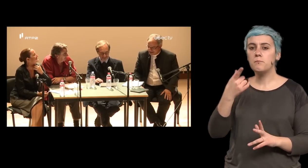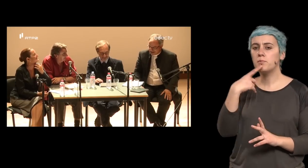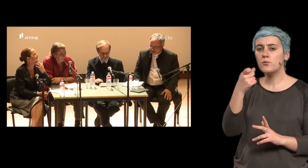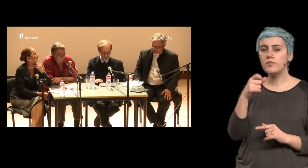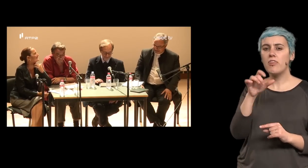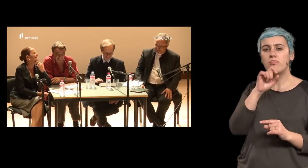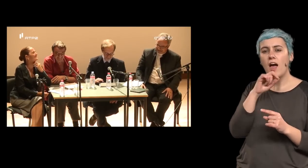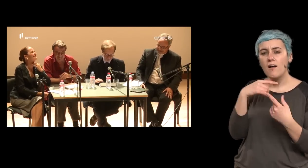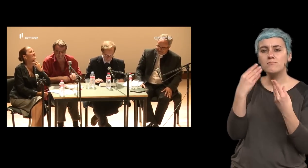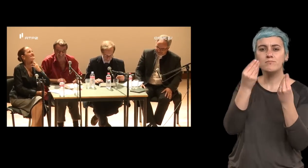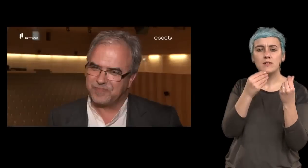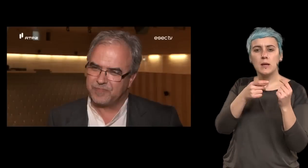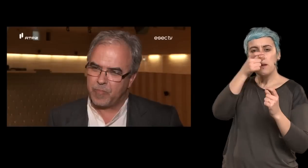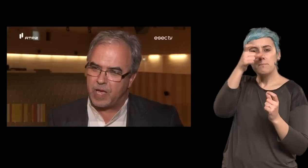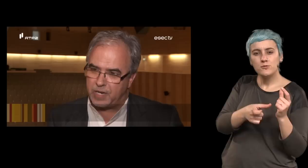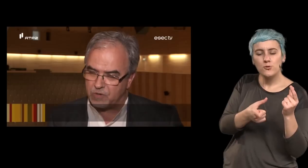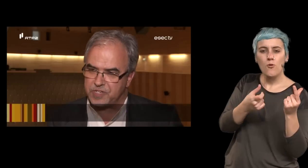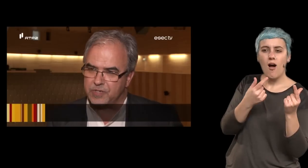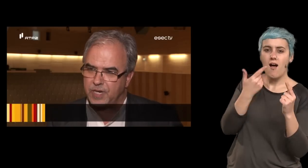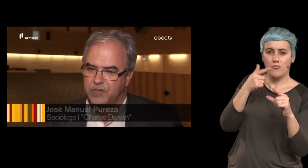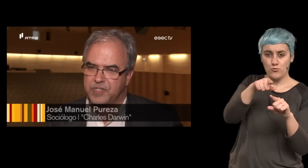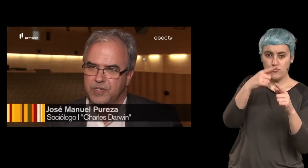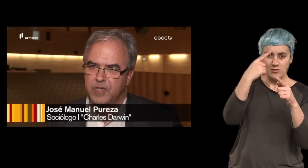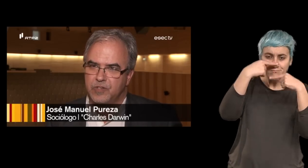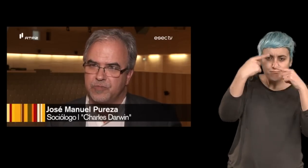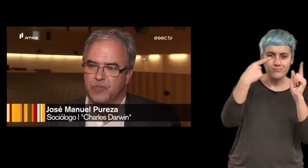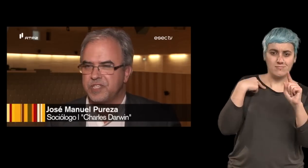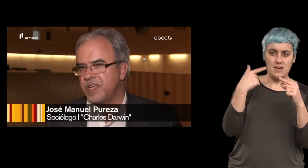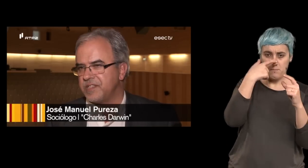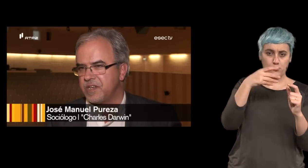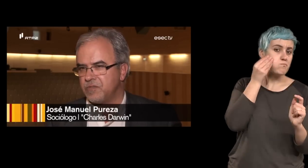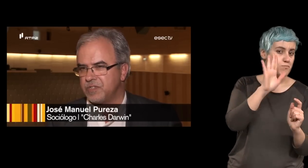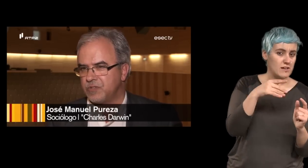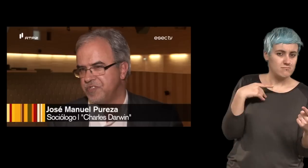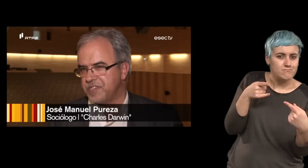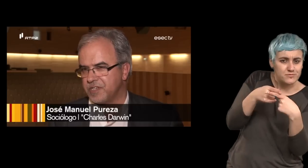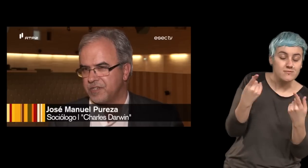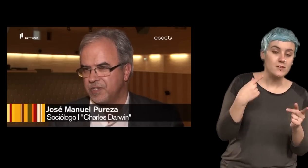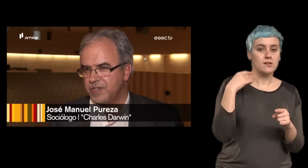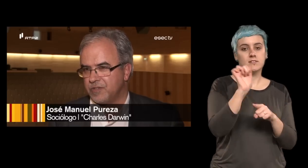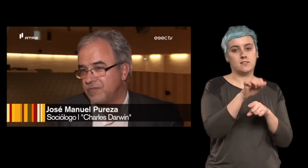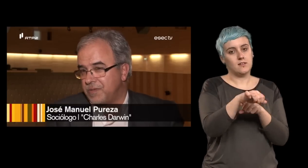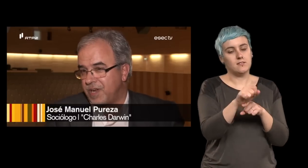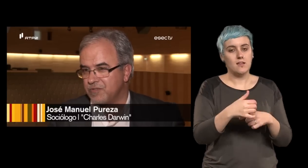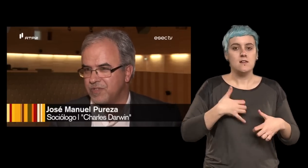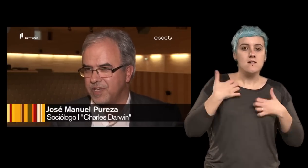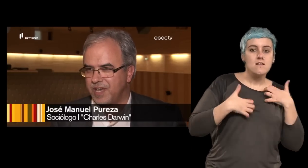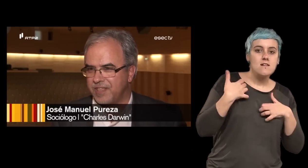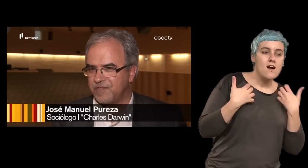alguns pontos em comum com o personagem claro que sim claro que sim sobretudo esta inquietação de conhecer eu trabalho na área da